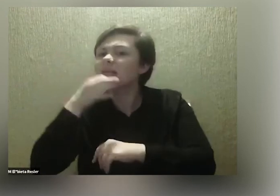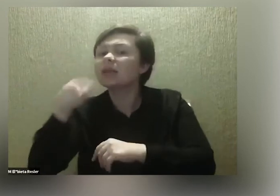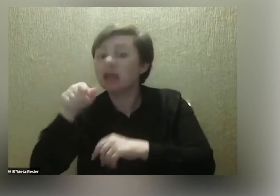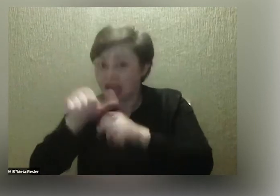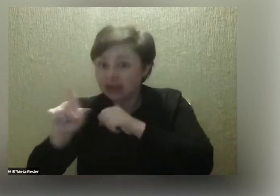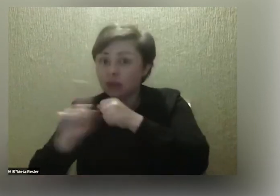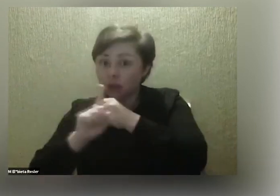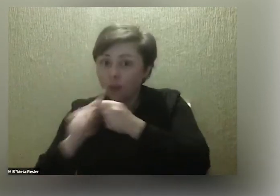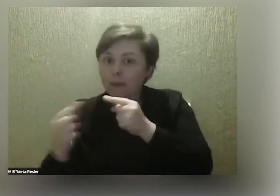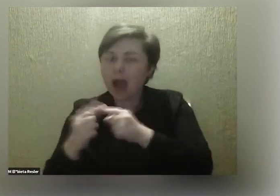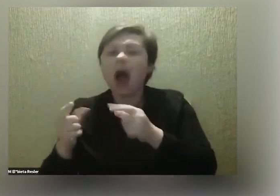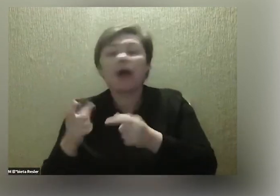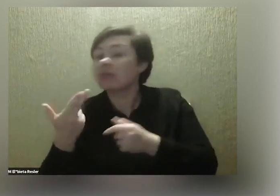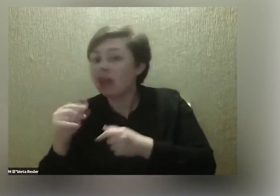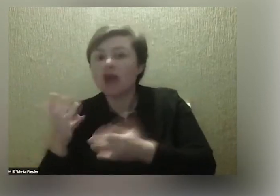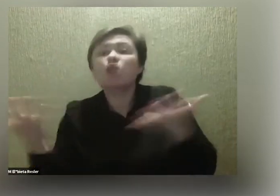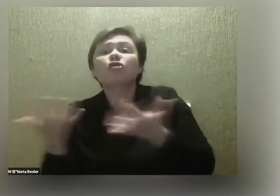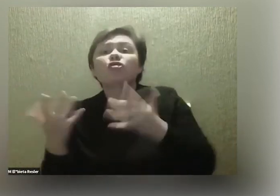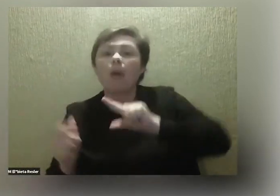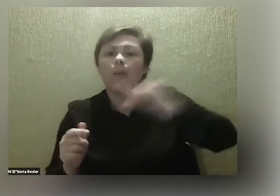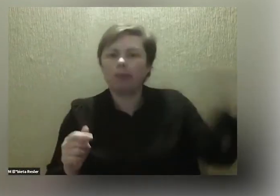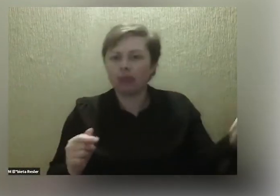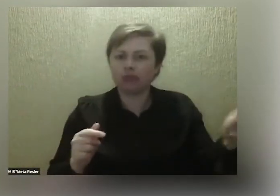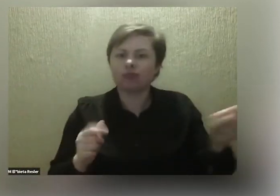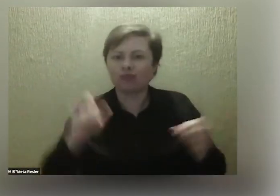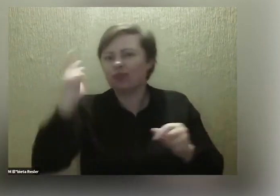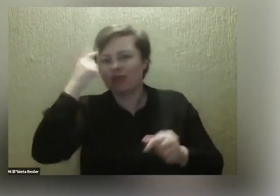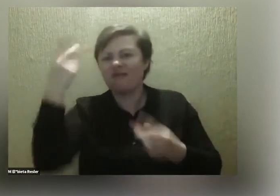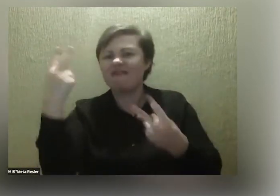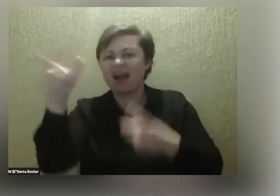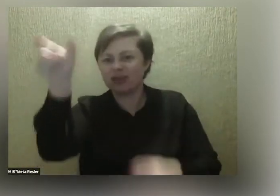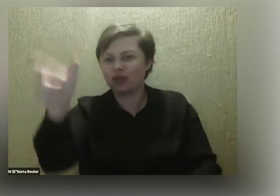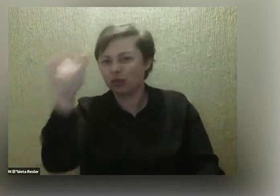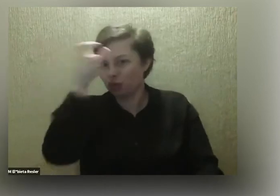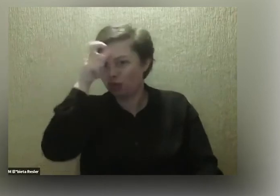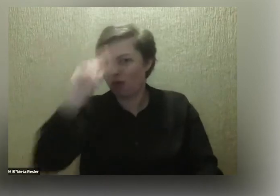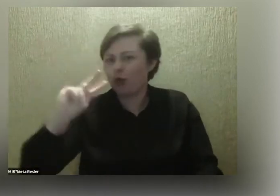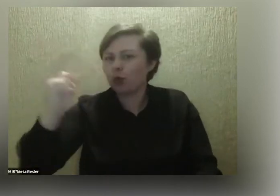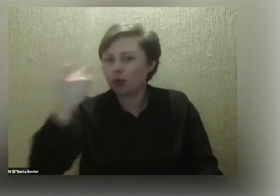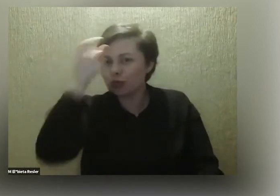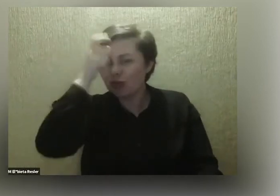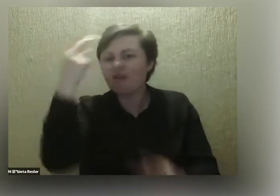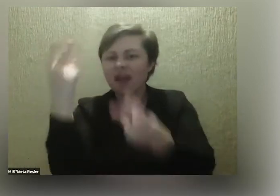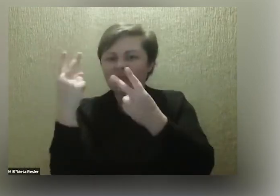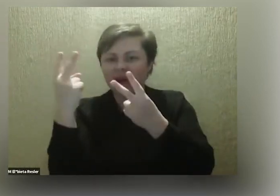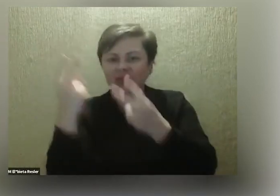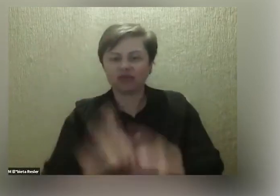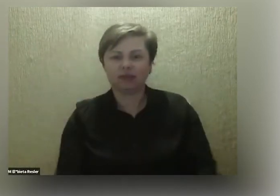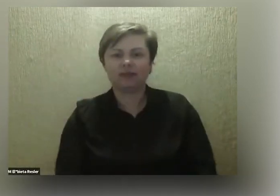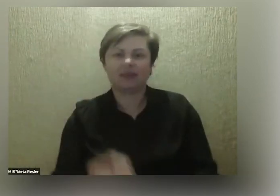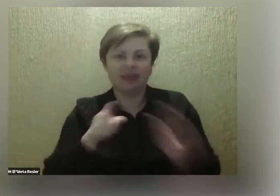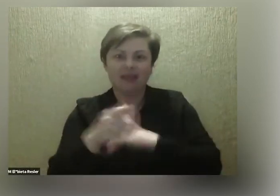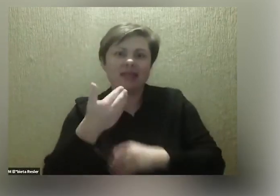tu, a jeśli nie tu, to gdzie. Więc głównie człowiek, głównie o drugiego człowieka chodzi tak naprawdę. To jest dla mnie